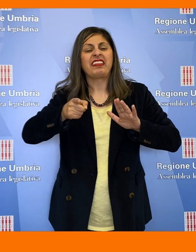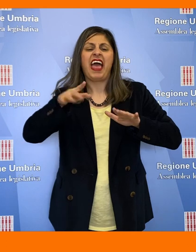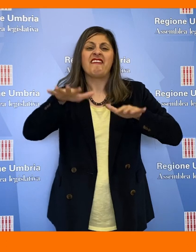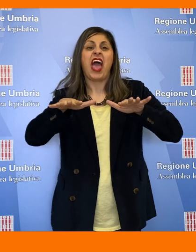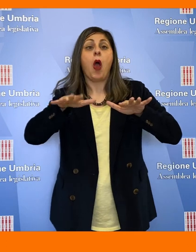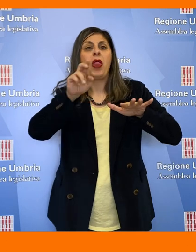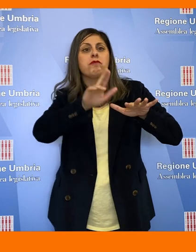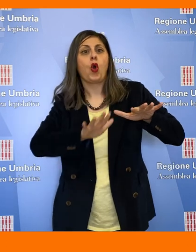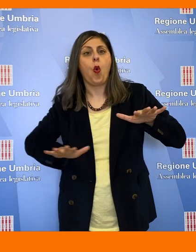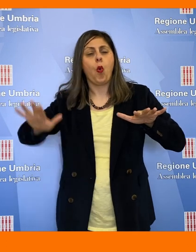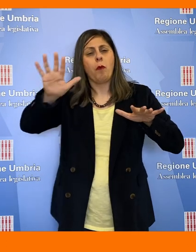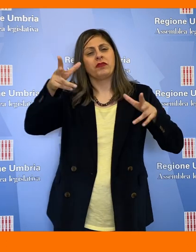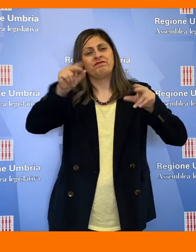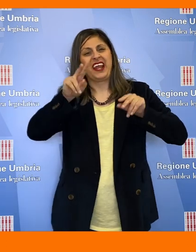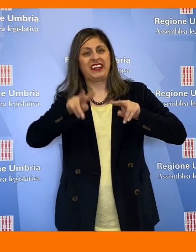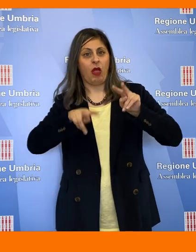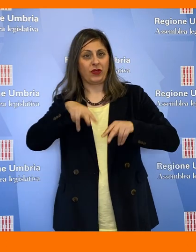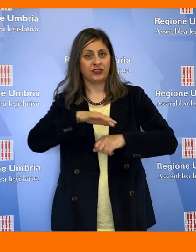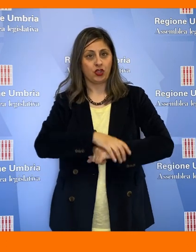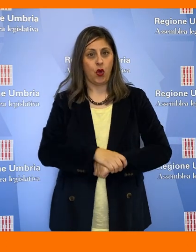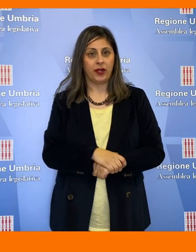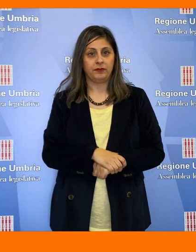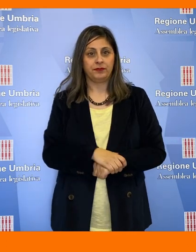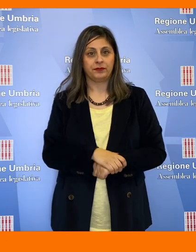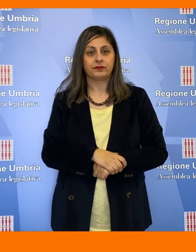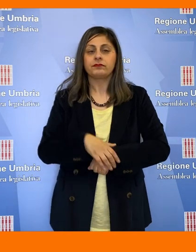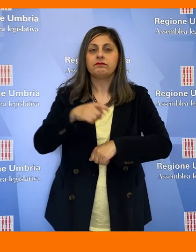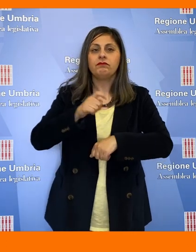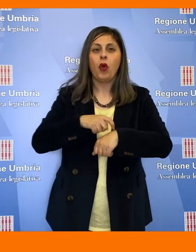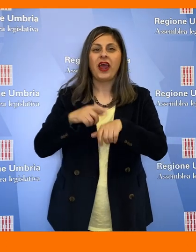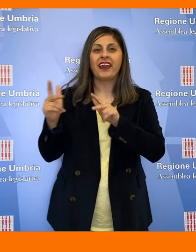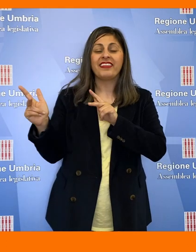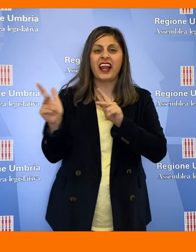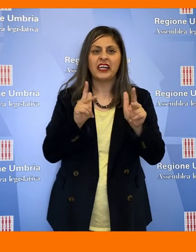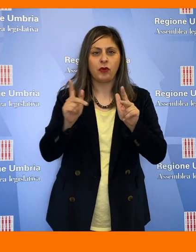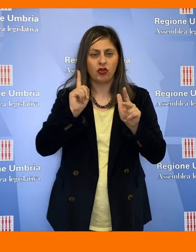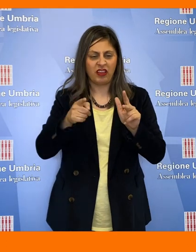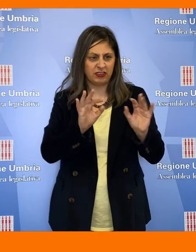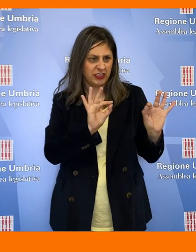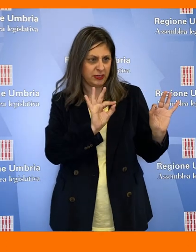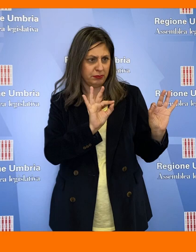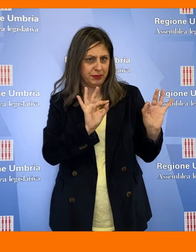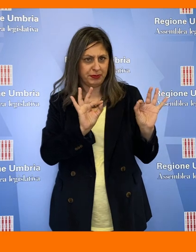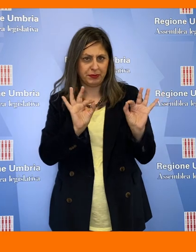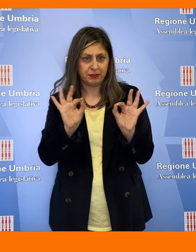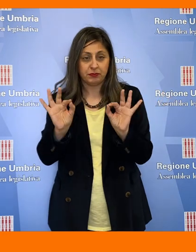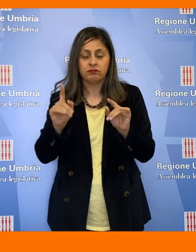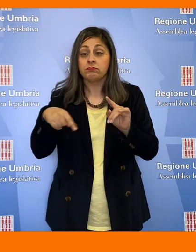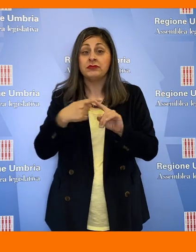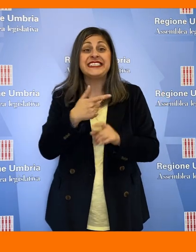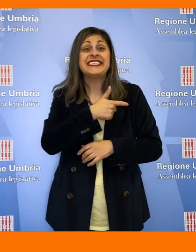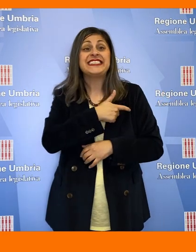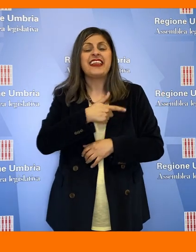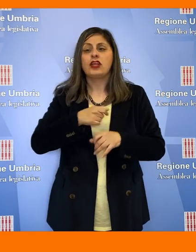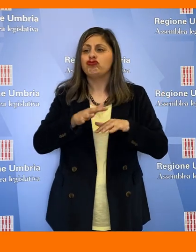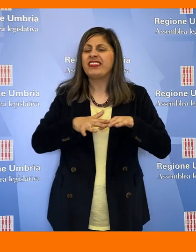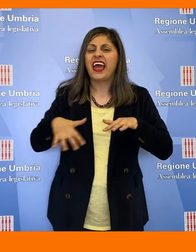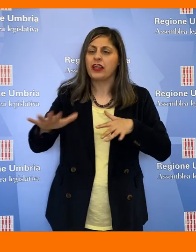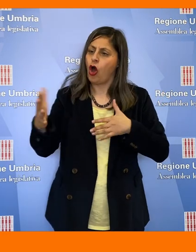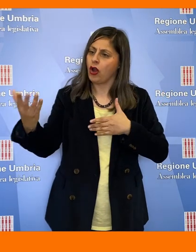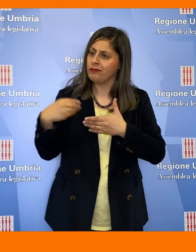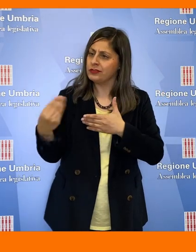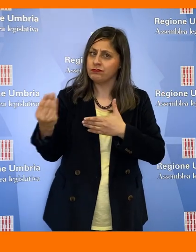private. Ottimizzazione degli orari di trasporto e coinvolgimento dei sindaci del